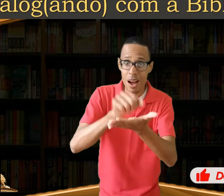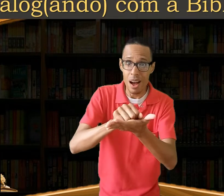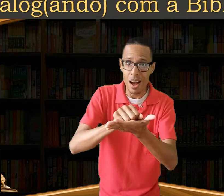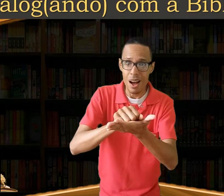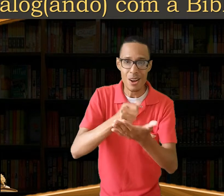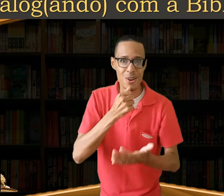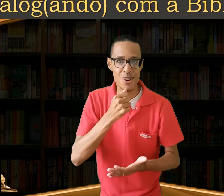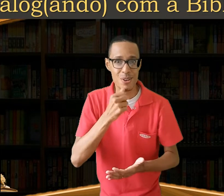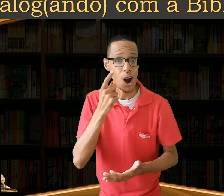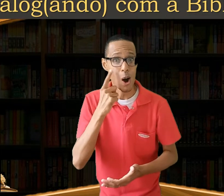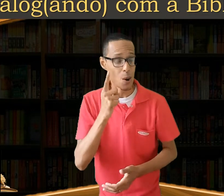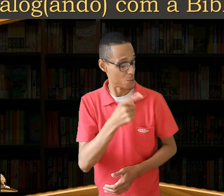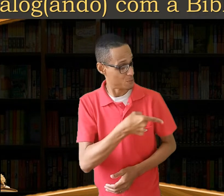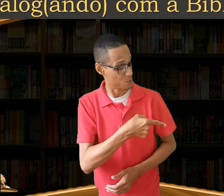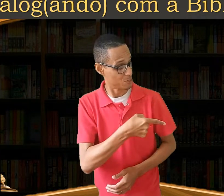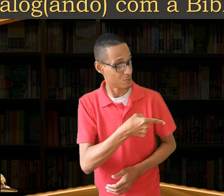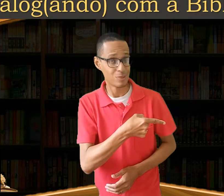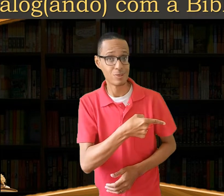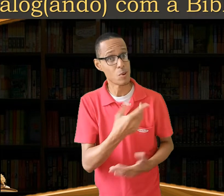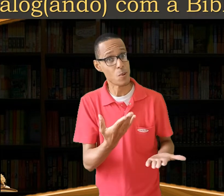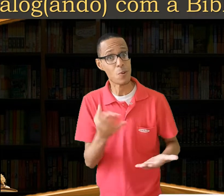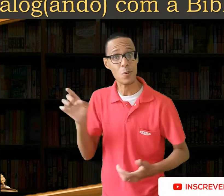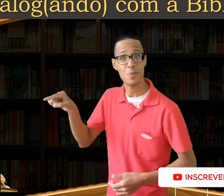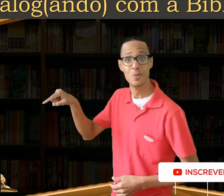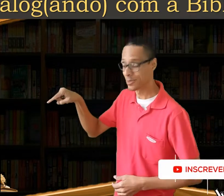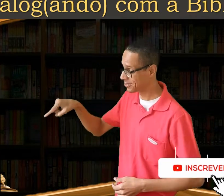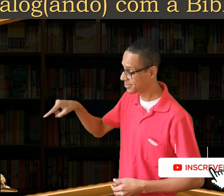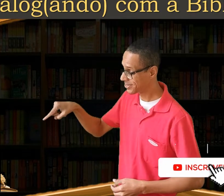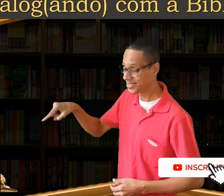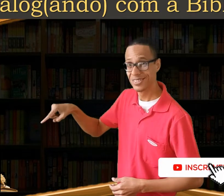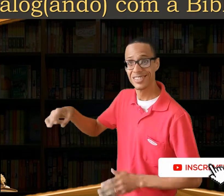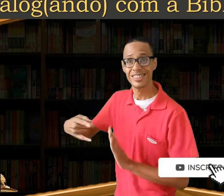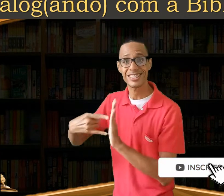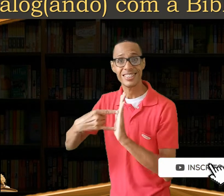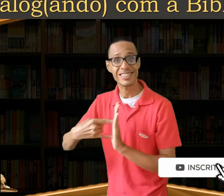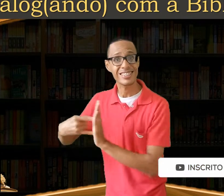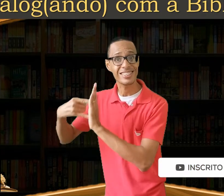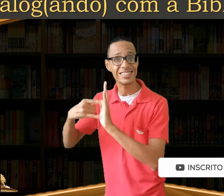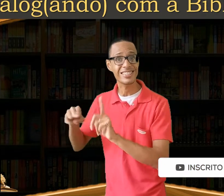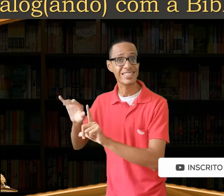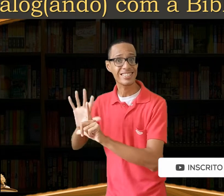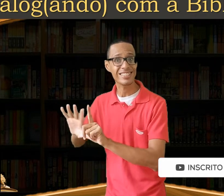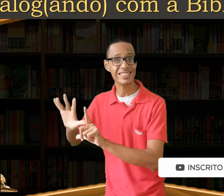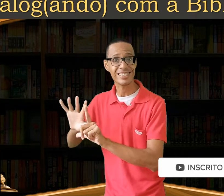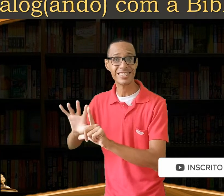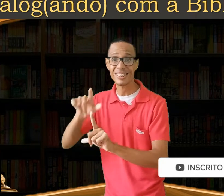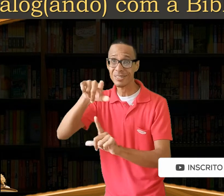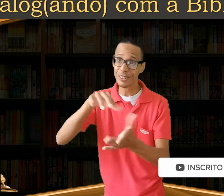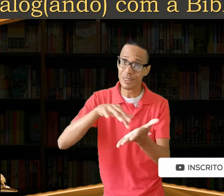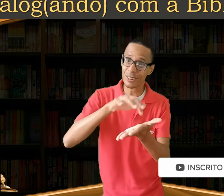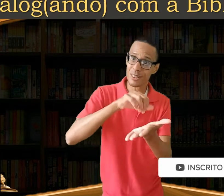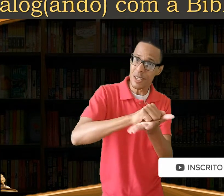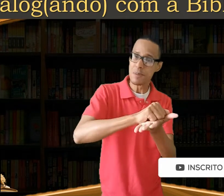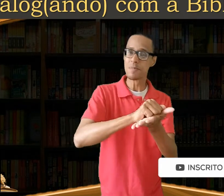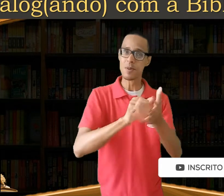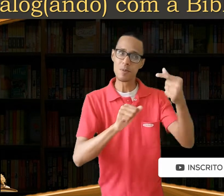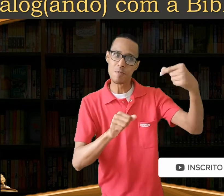nesta bandeirinha aqui no cantinho ou faça a leitura do QR Code. Inscreva-se, ative o sininho de